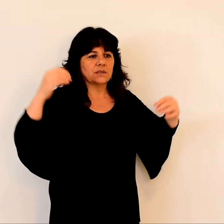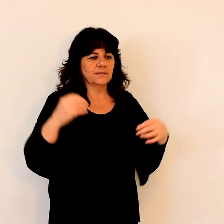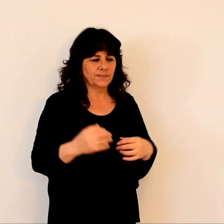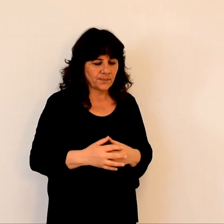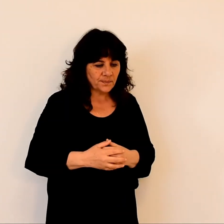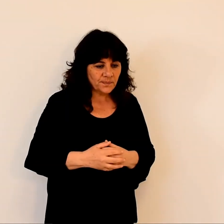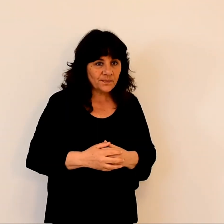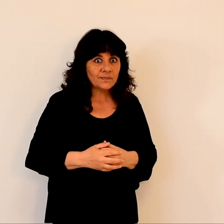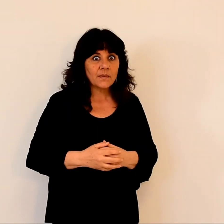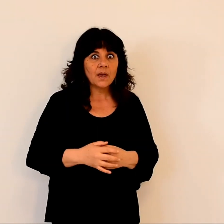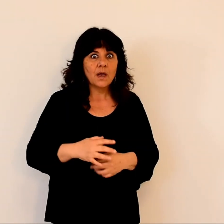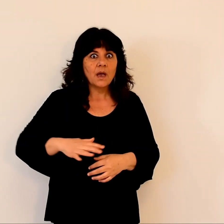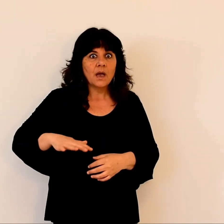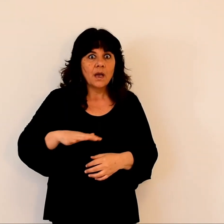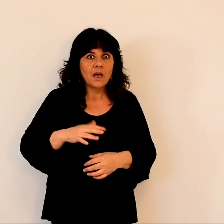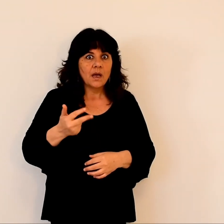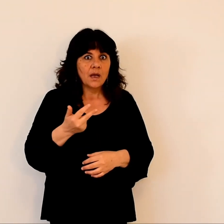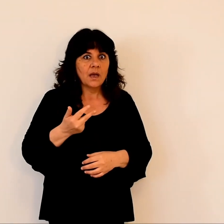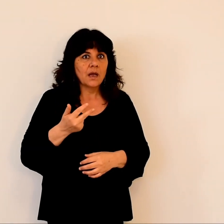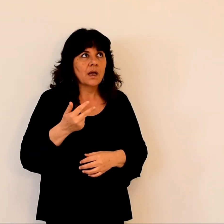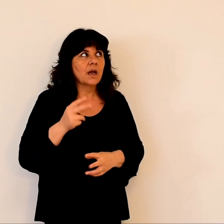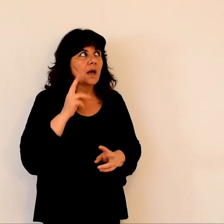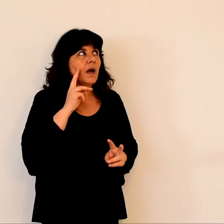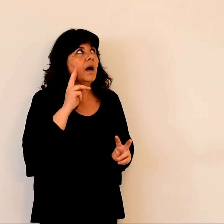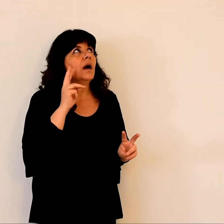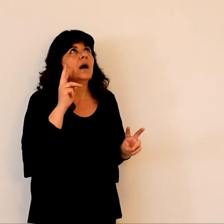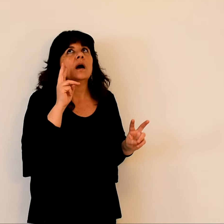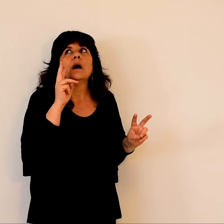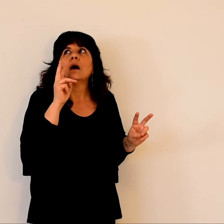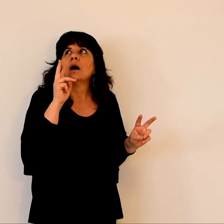Ils furent saisis de frayeur lorsqu'ils y prénétrèrent.